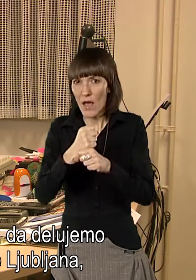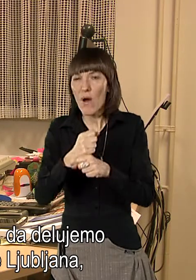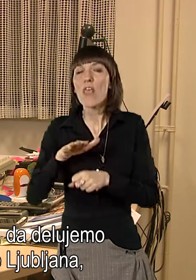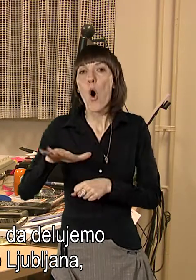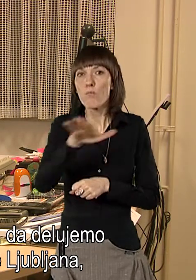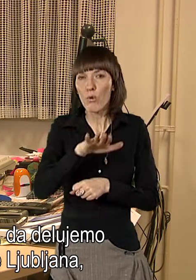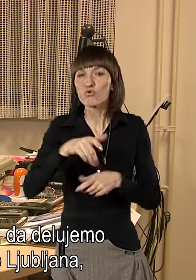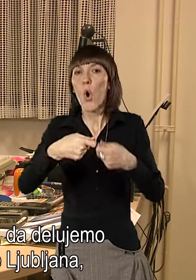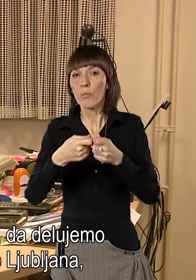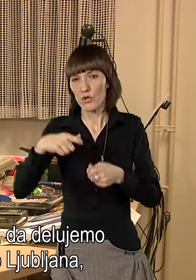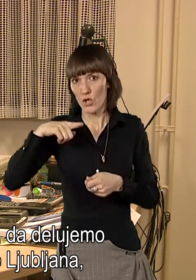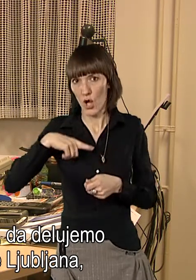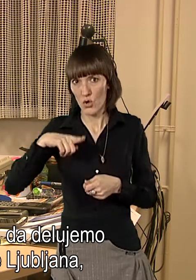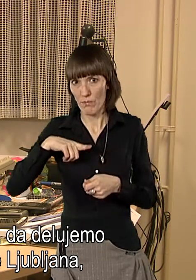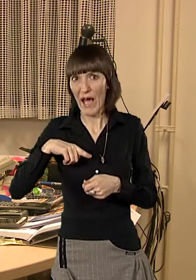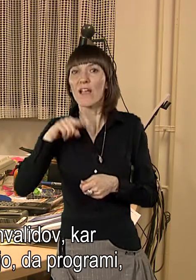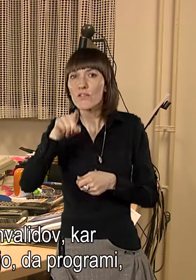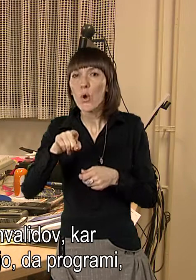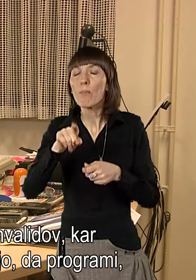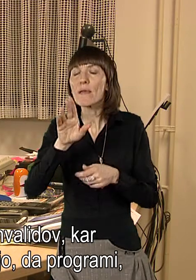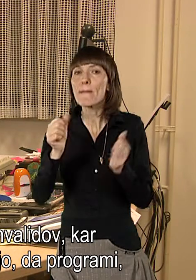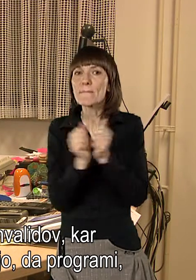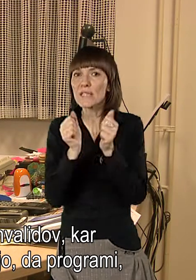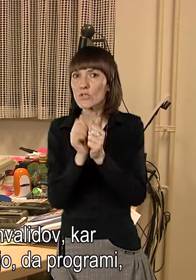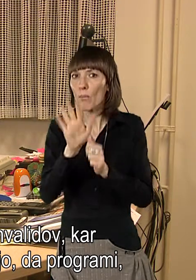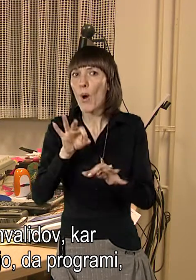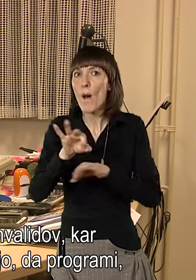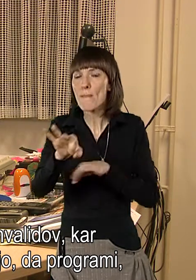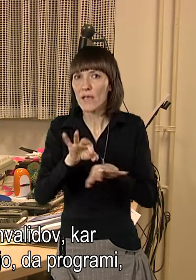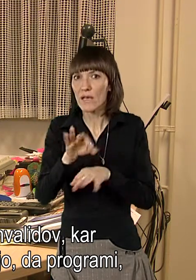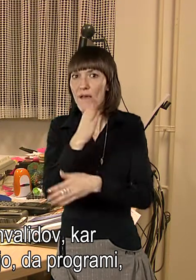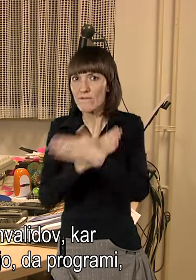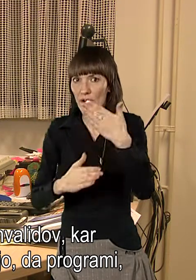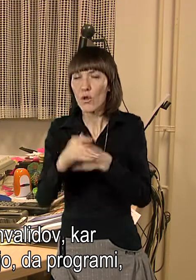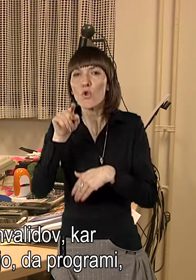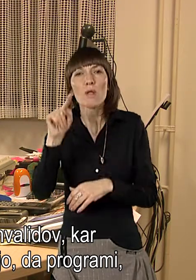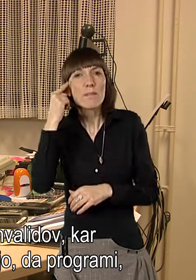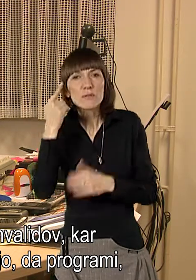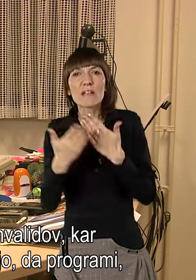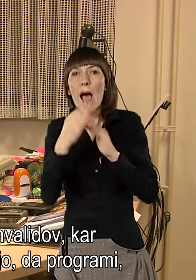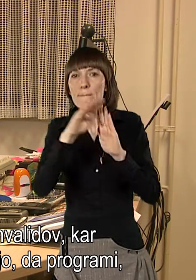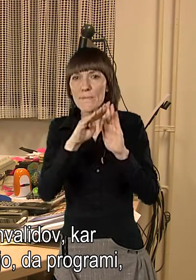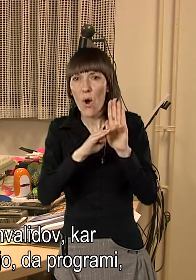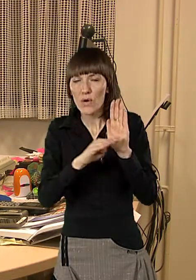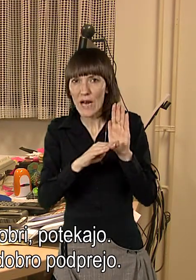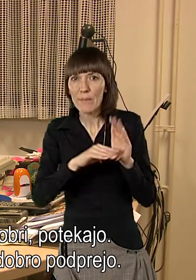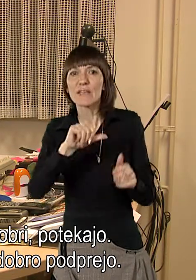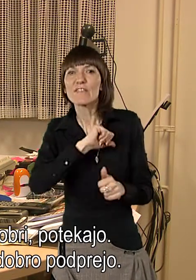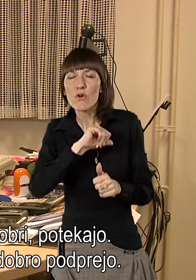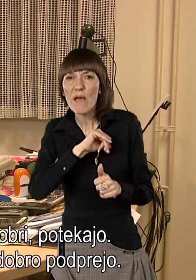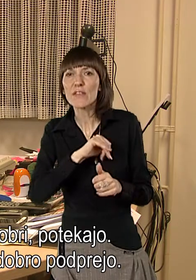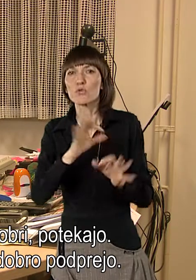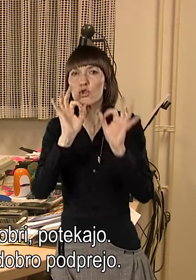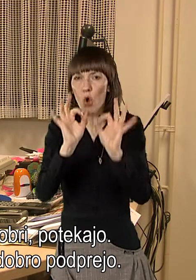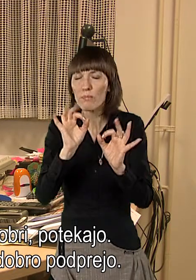delujemo na območju občine Ljubljana, ne, ki je mesto pomeri invalidev, kar pomeni, da oni zelo poskrbijo, da programi, ki so